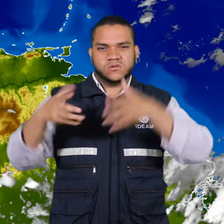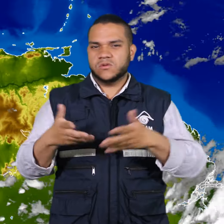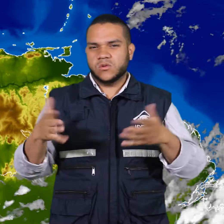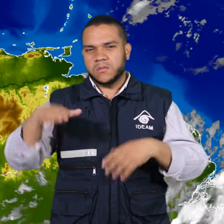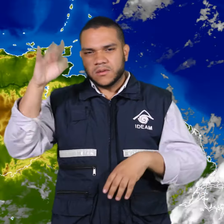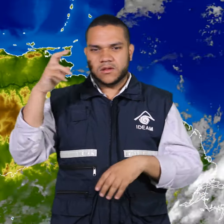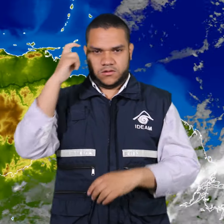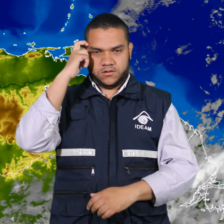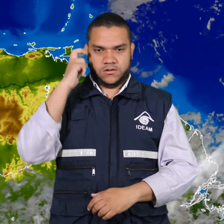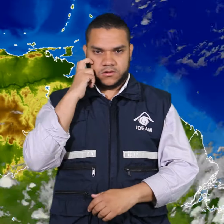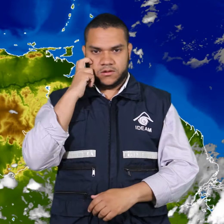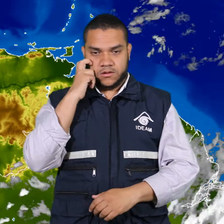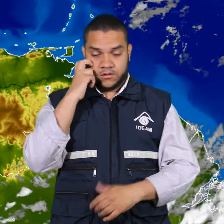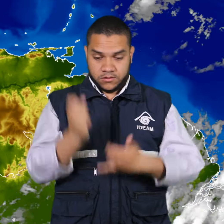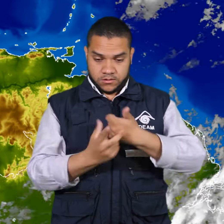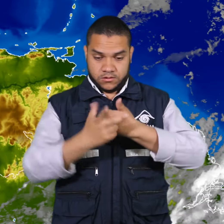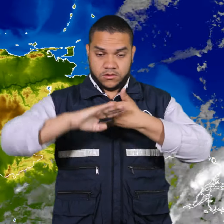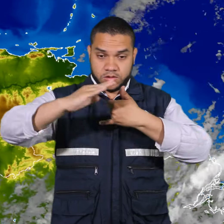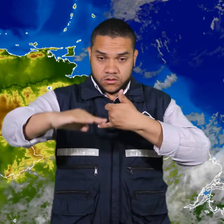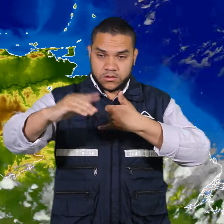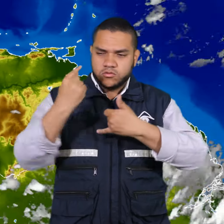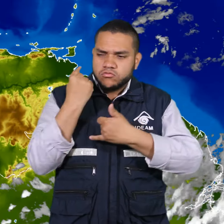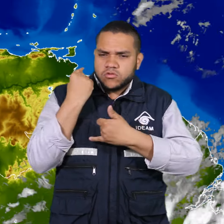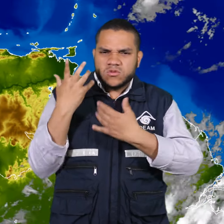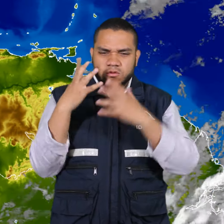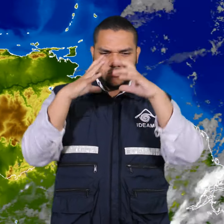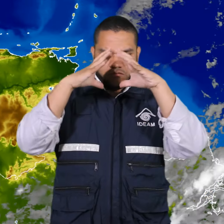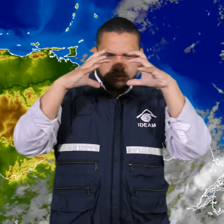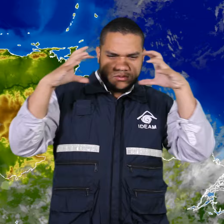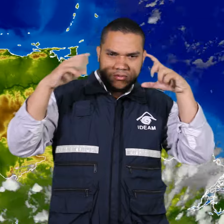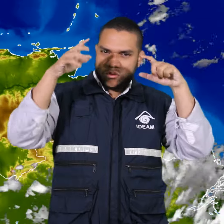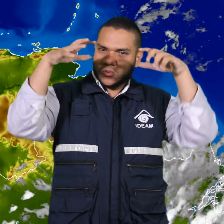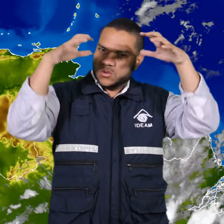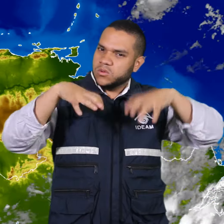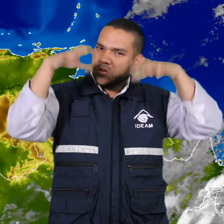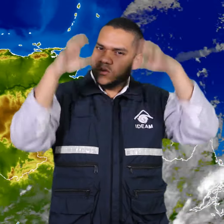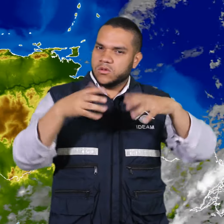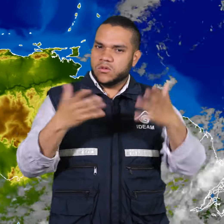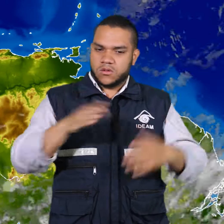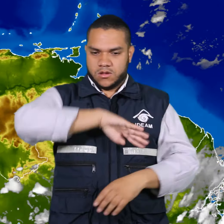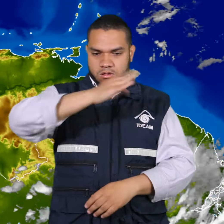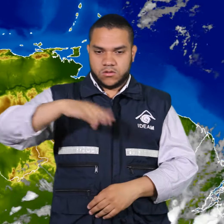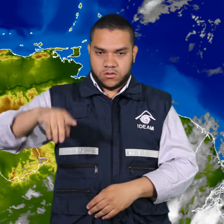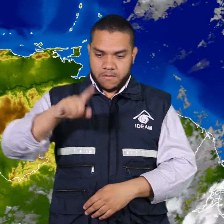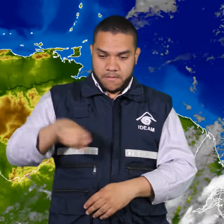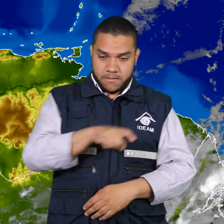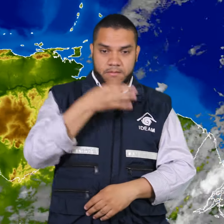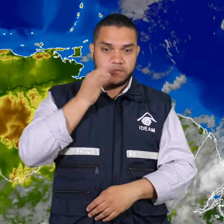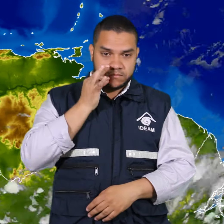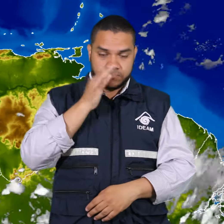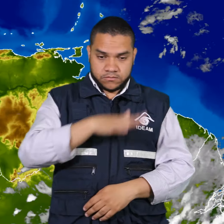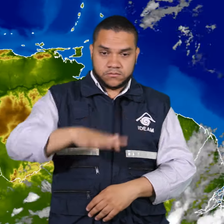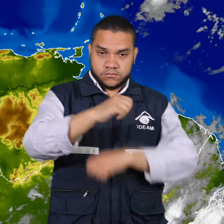departamento del chocó y en la región andina en las últimas horas condiciones nubosas con algunas precipitaciones en antioquia eje cafetero sector de